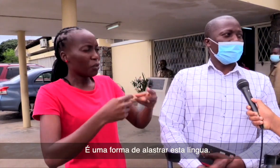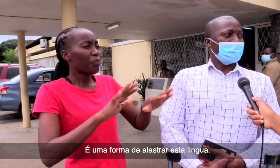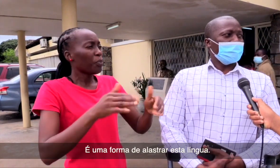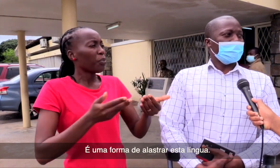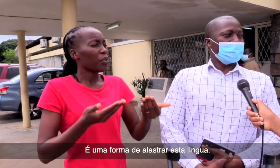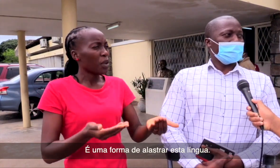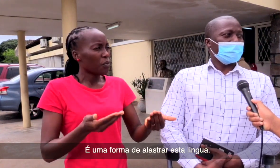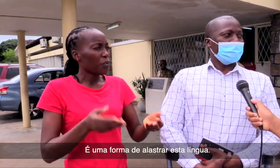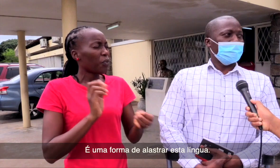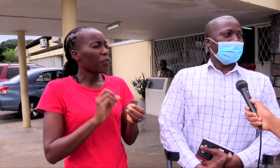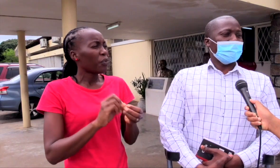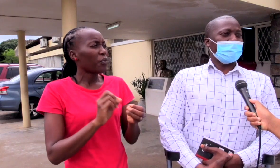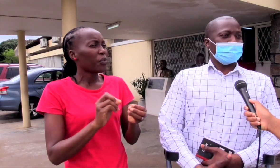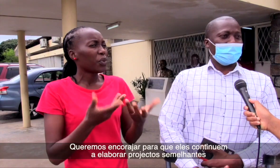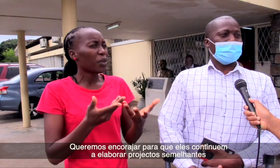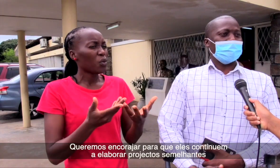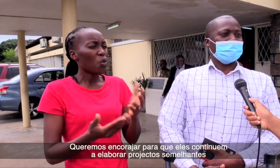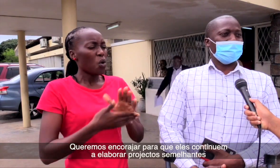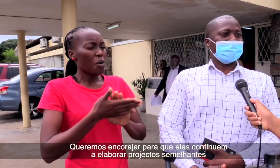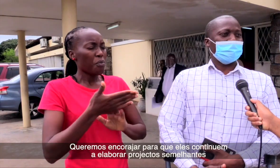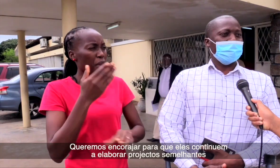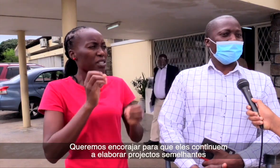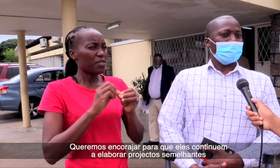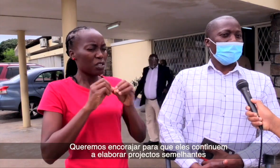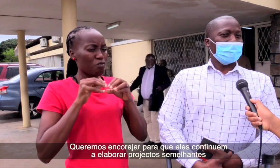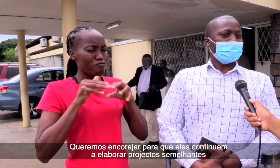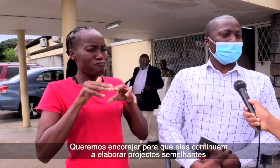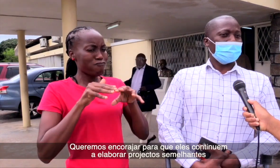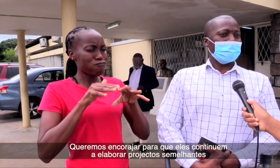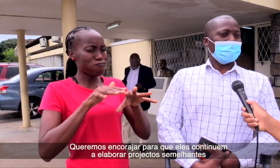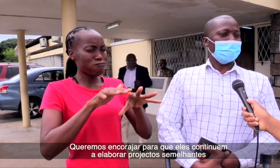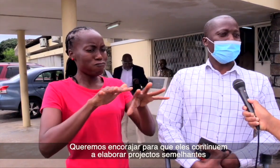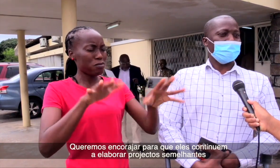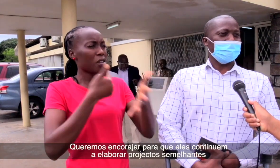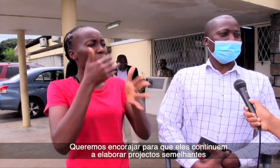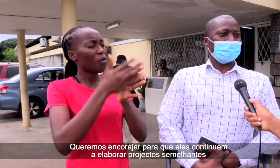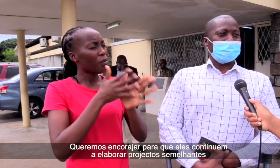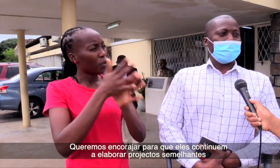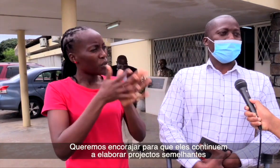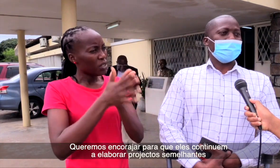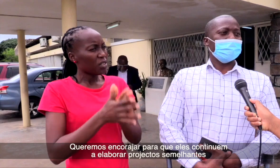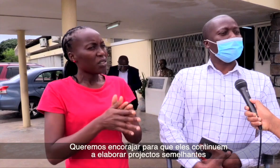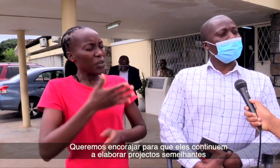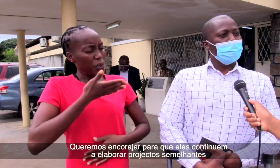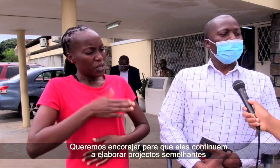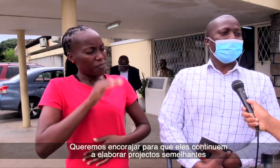de alastrar esta língua. Então, queremos encorajar para que eles continuem